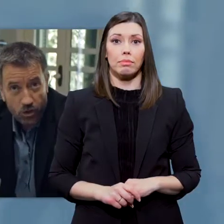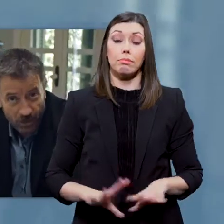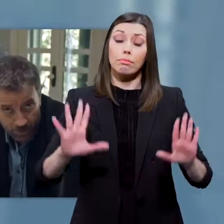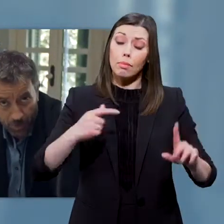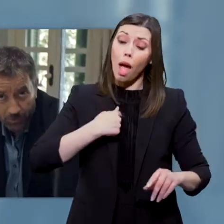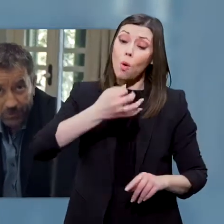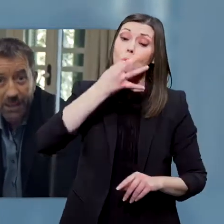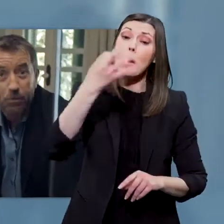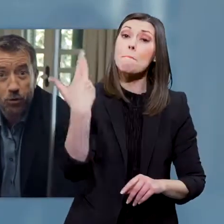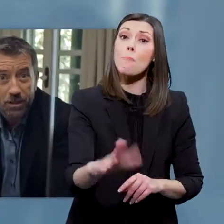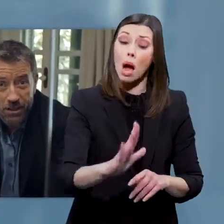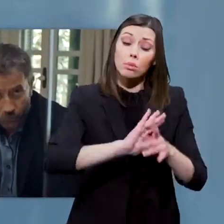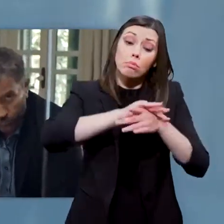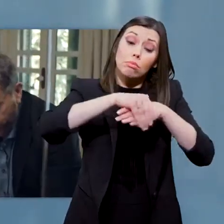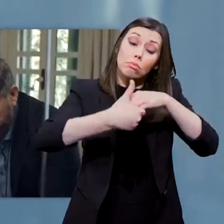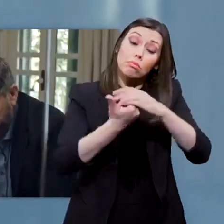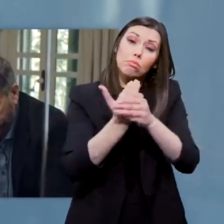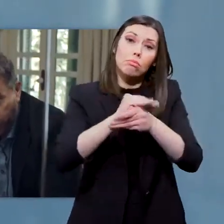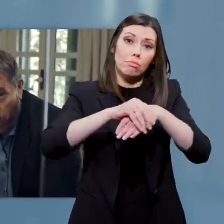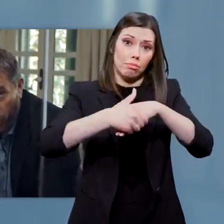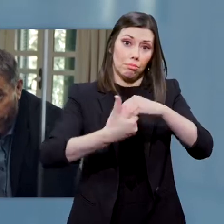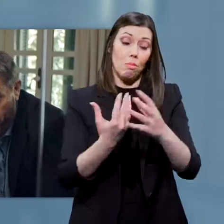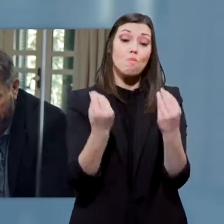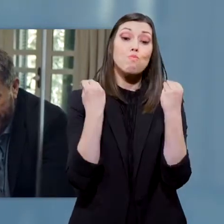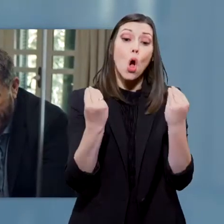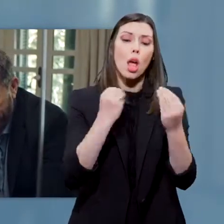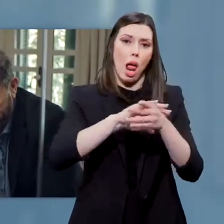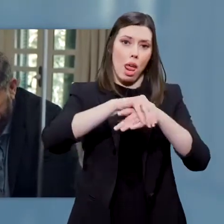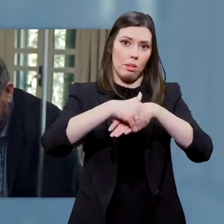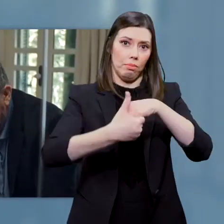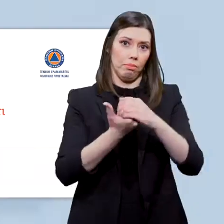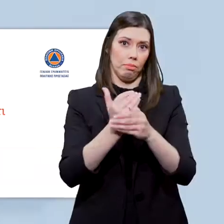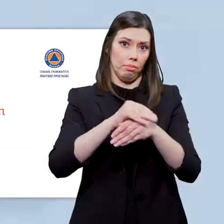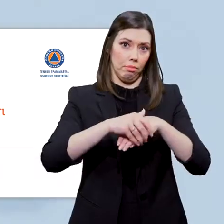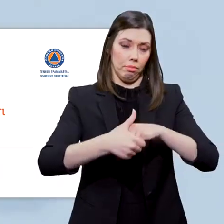Εγώ σας τα είπα και μήν πτώ τα σχήραζουμε. Πολύ σχολαστικά.